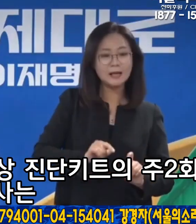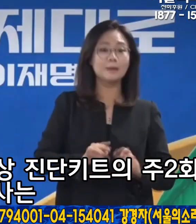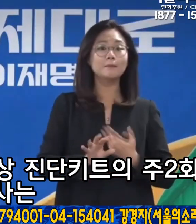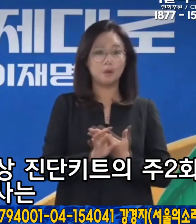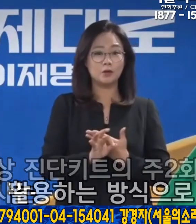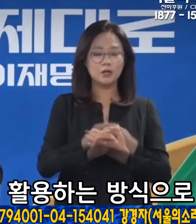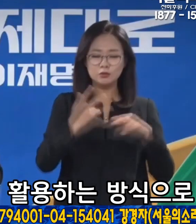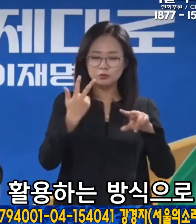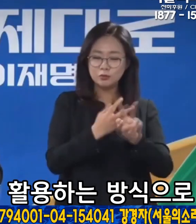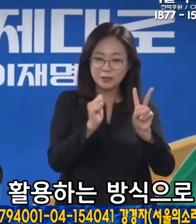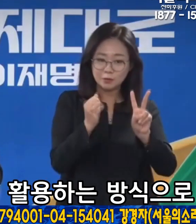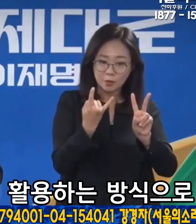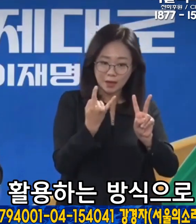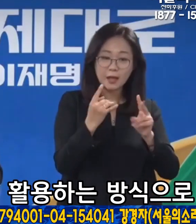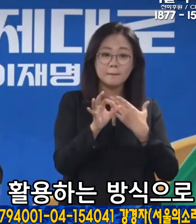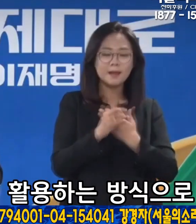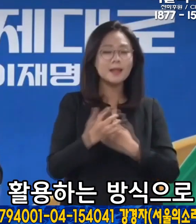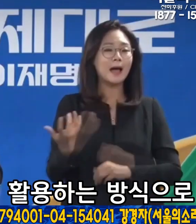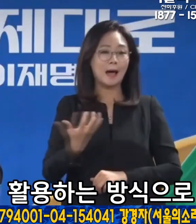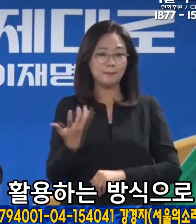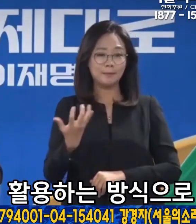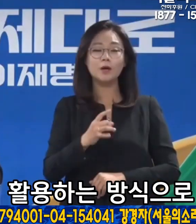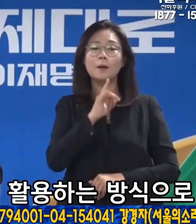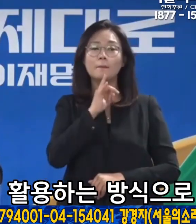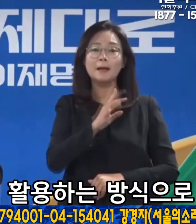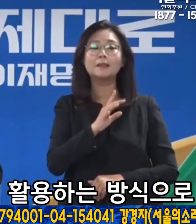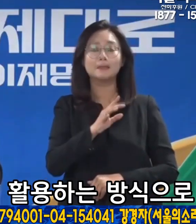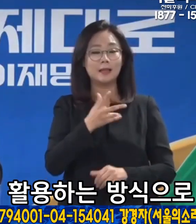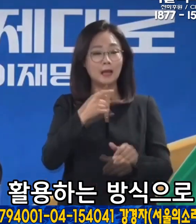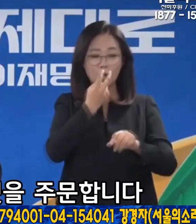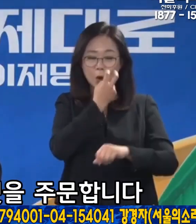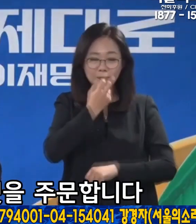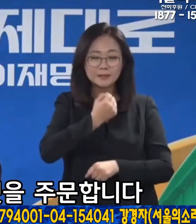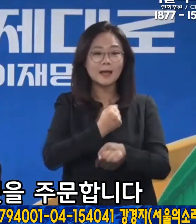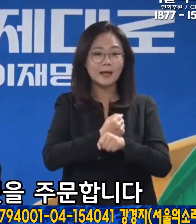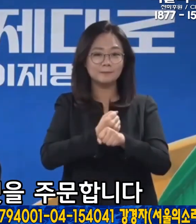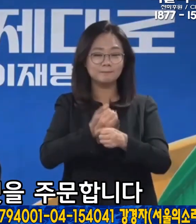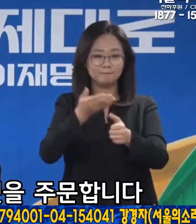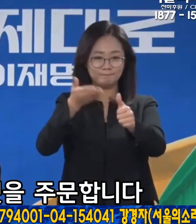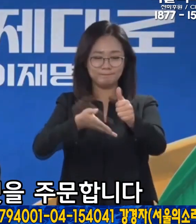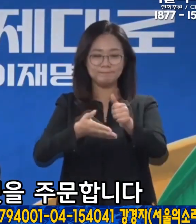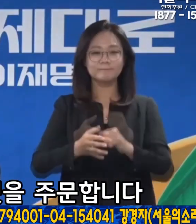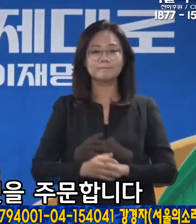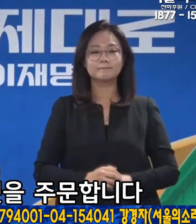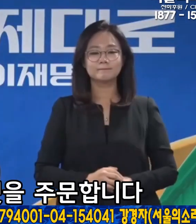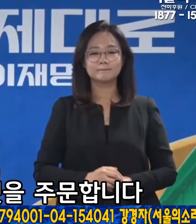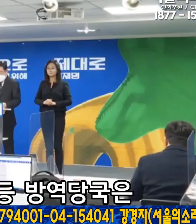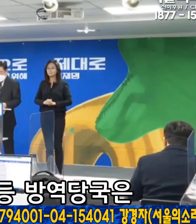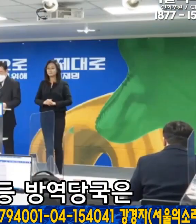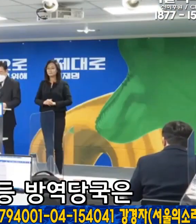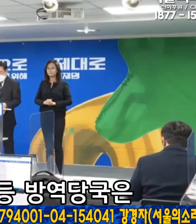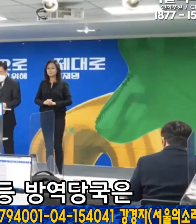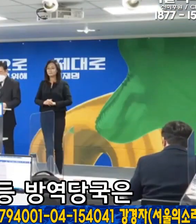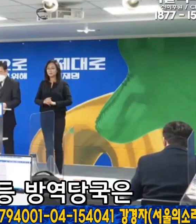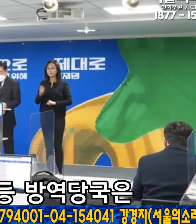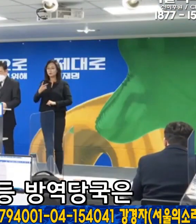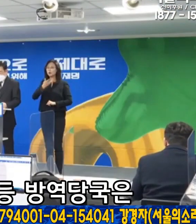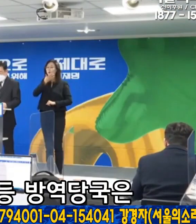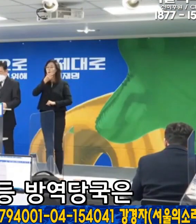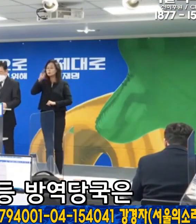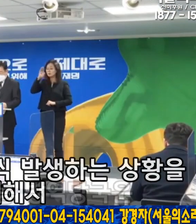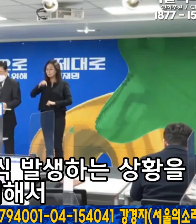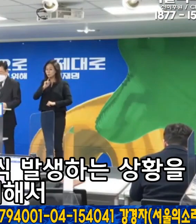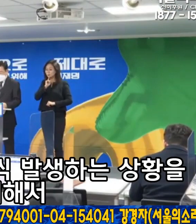검사는 유증상자에게 적극 활용하는 방식으로 검토해 주실 것을 주문합니다. 또한 복지부 등